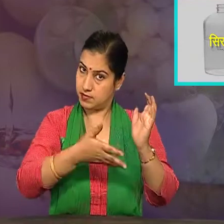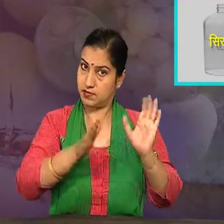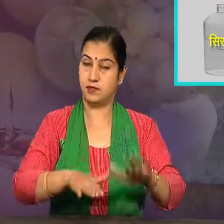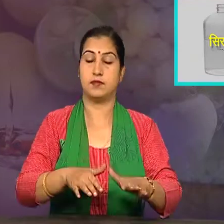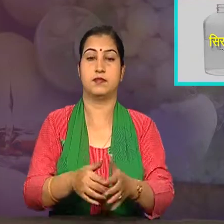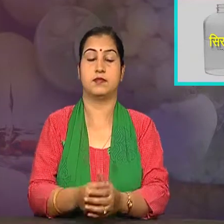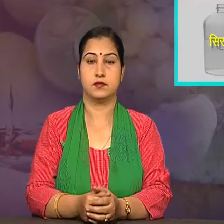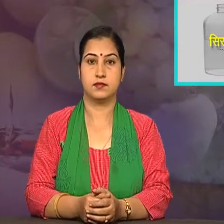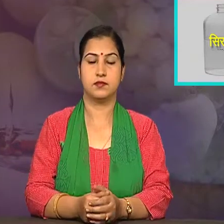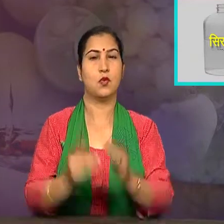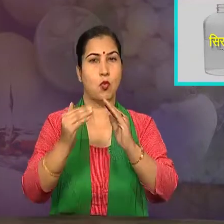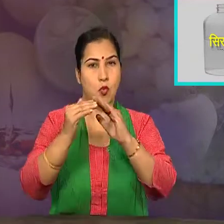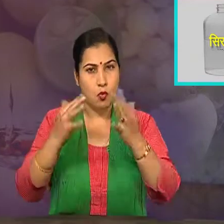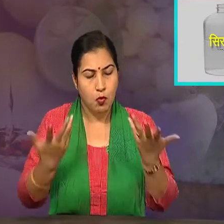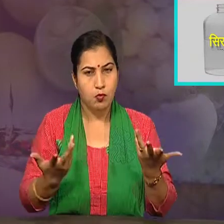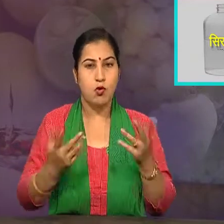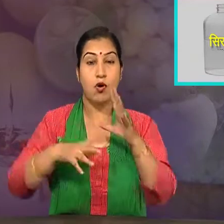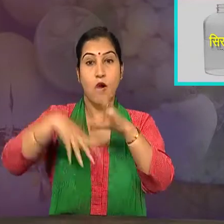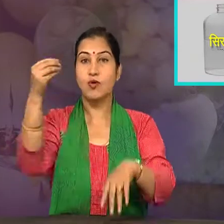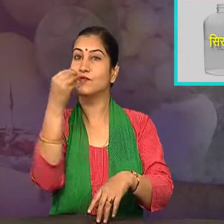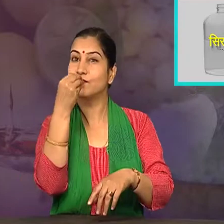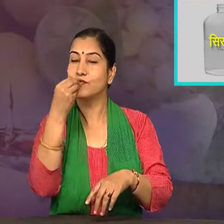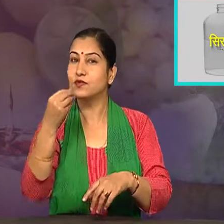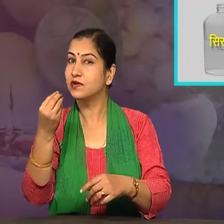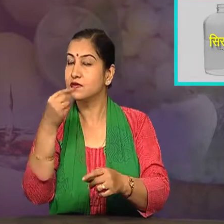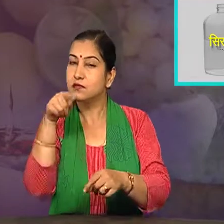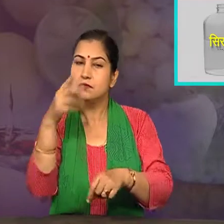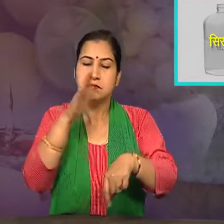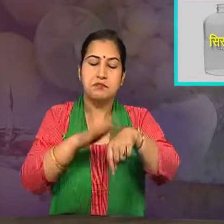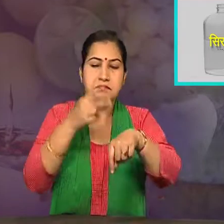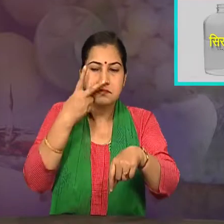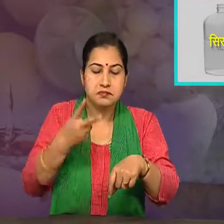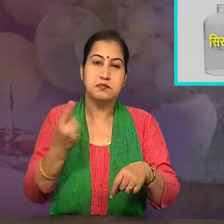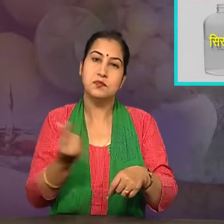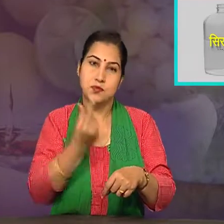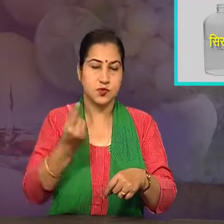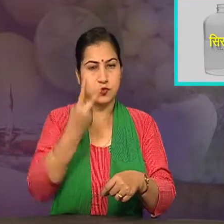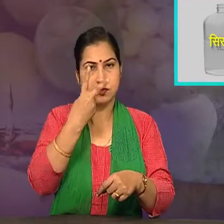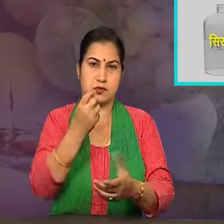घर या रेस्टरॉंट्स में आपने इसका उप्योग होते जरूर देखा होगा